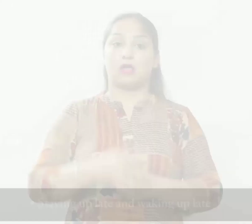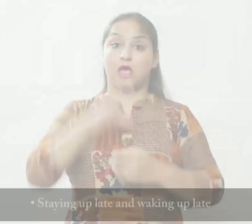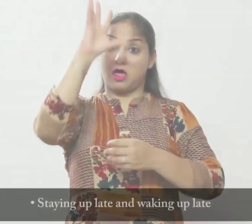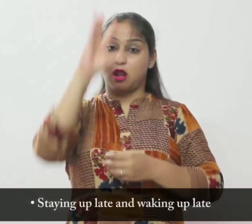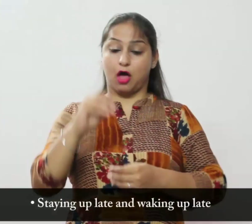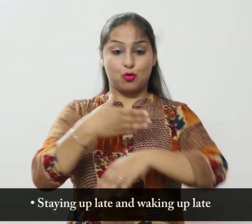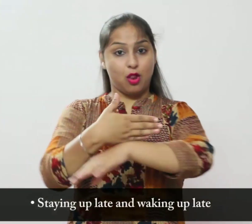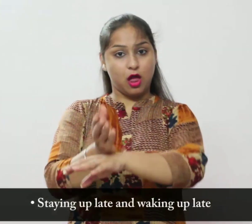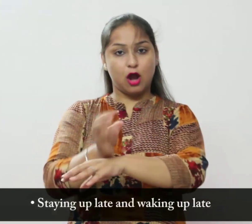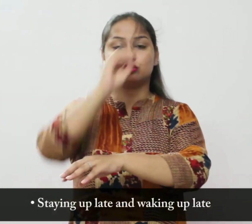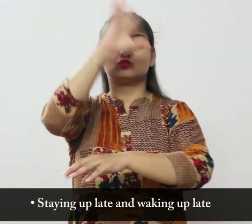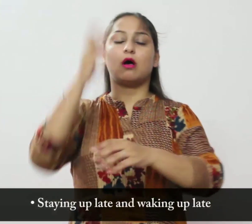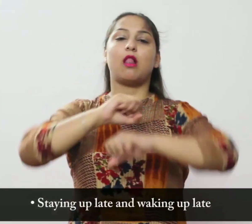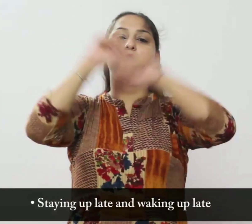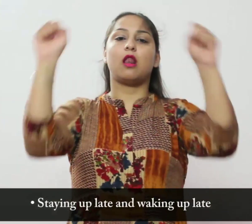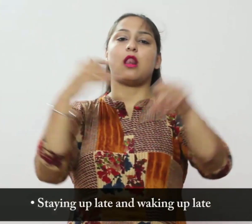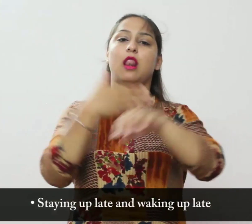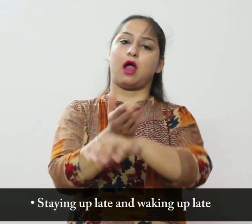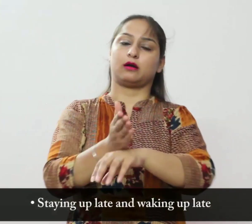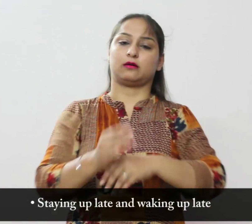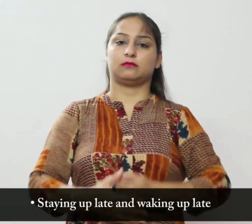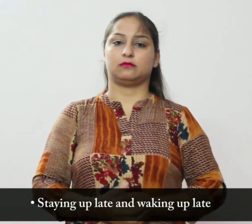देर से उठना और देर तक जगना